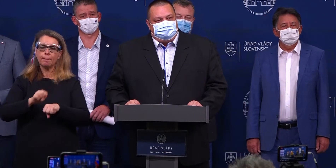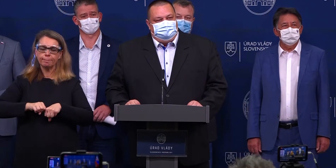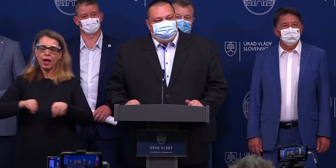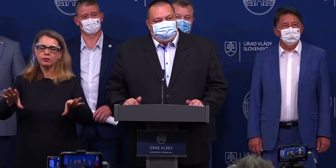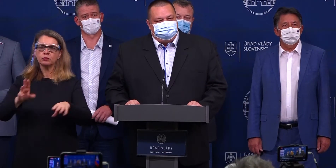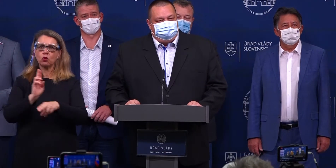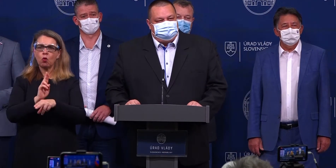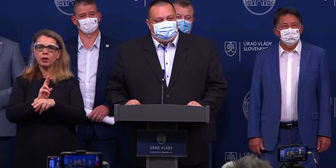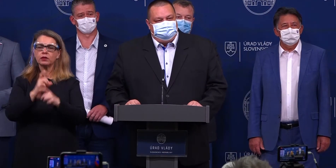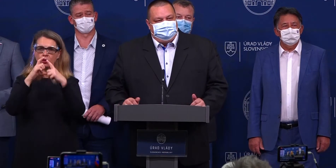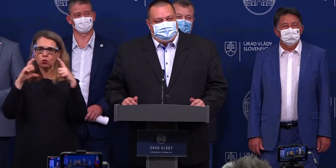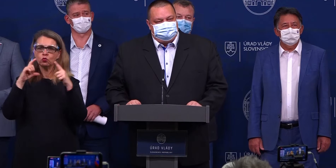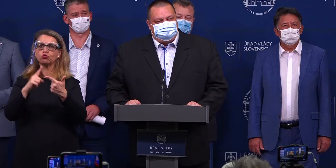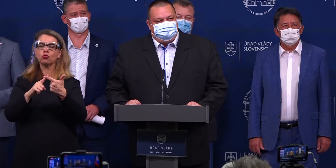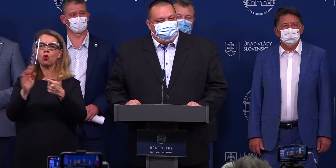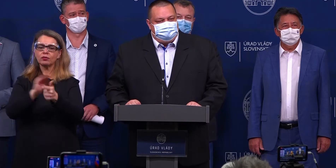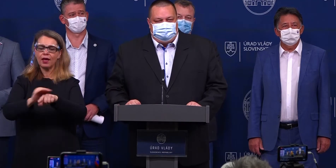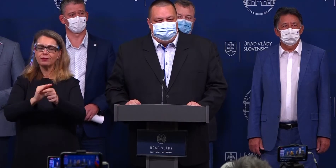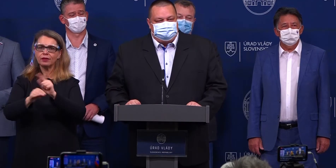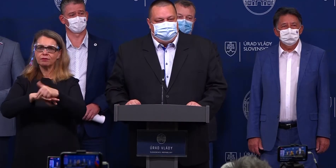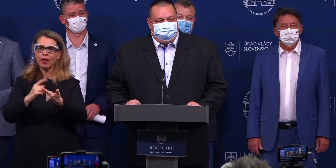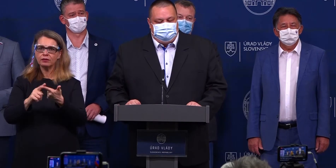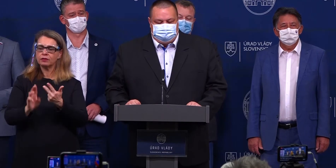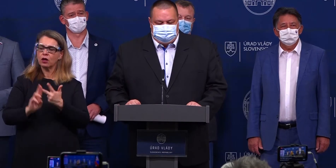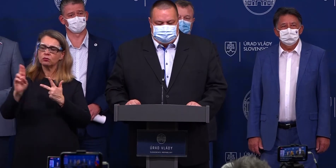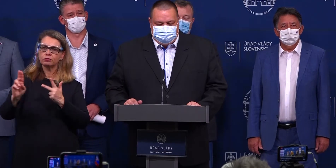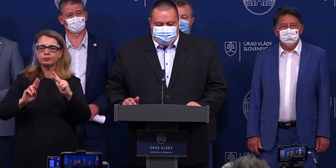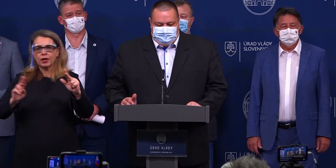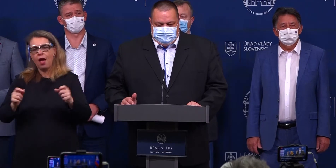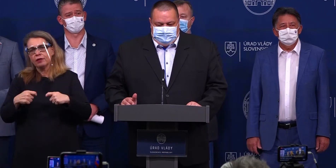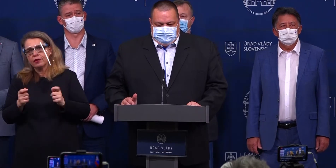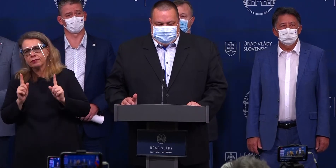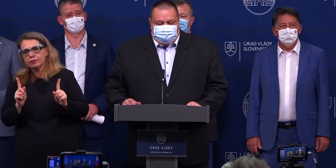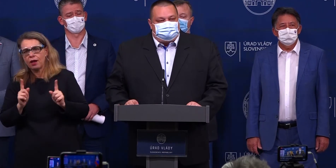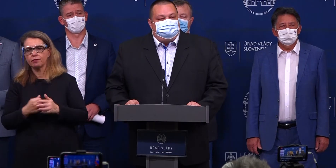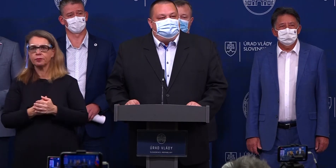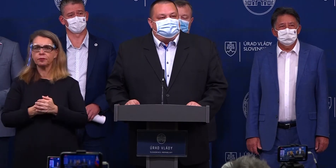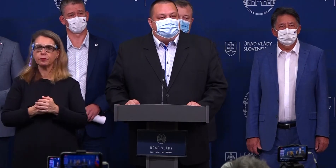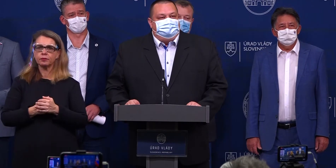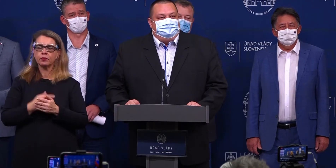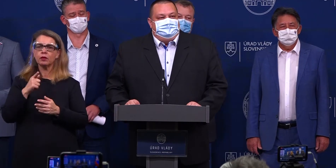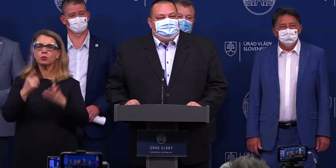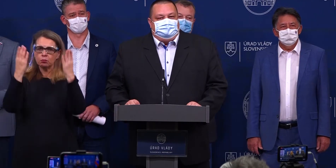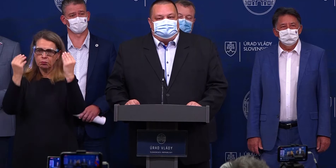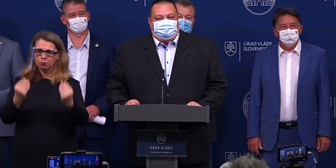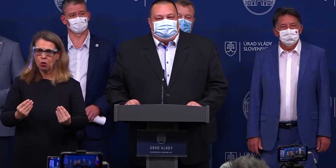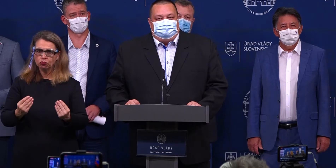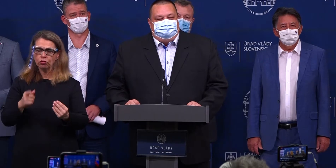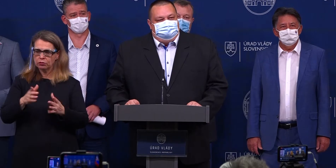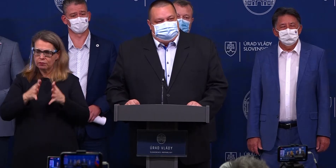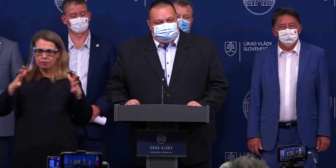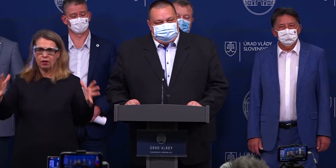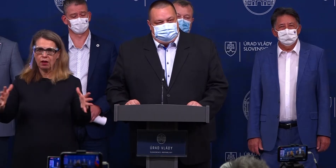Rúško, dezinfekcia, rozhostup, pokiaľ je možné. Lebo naozaj pri takomto počte každé